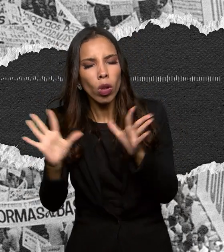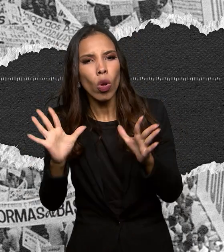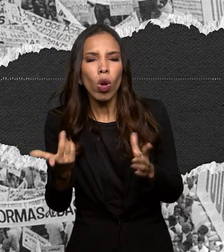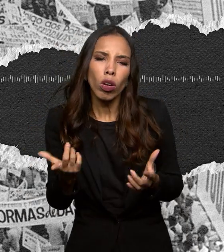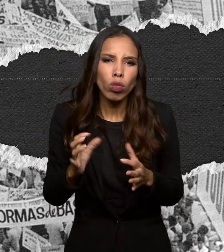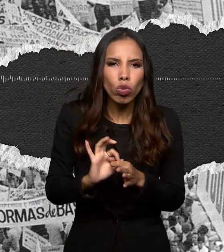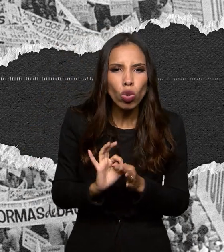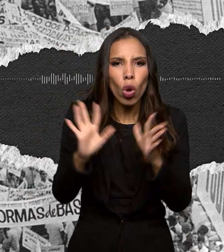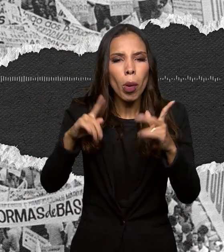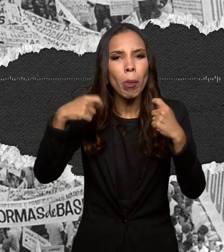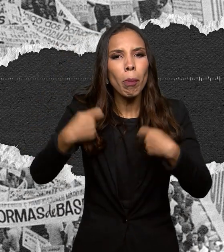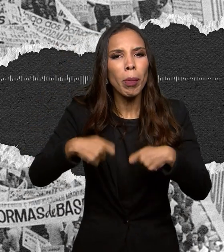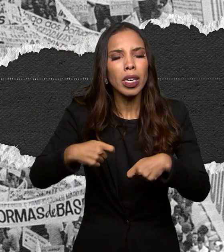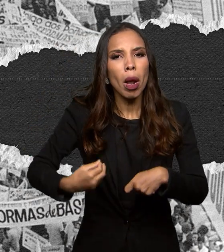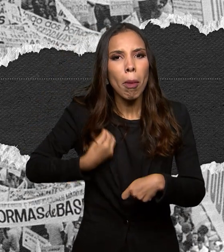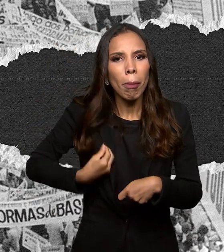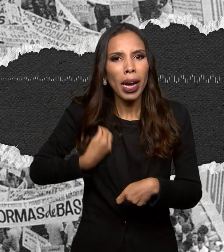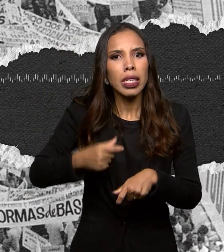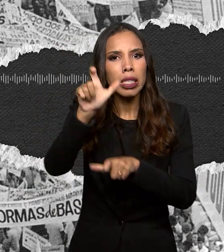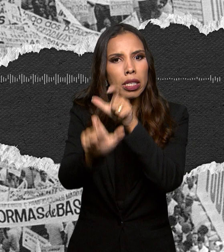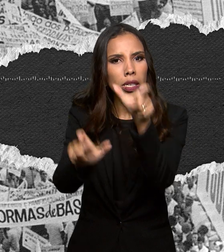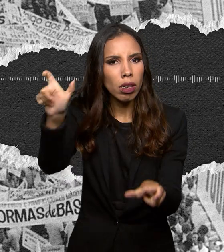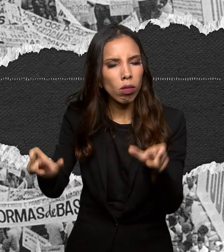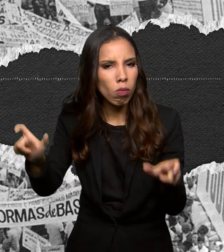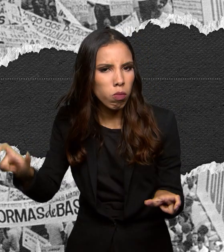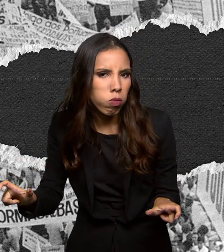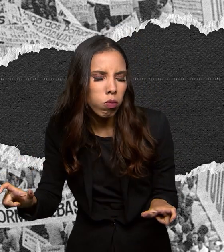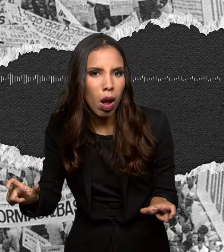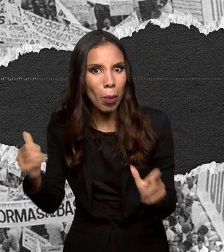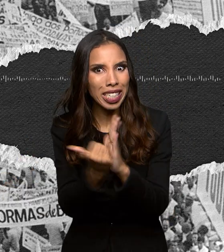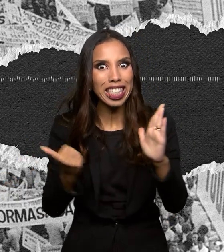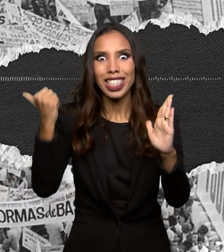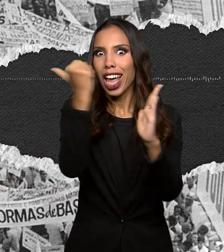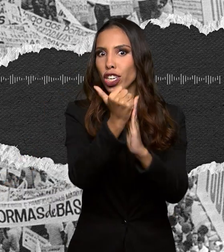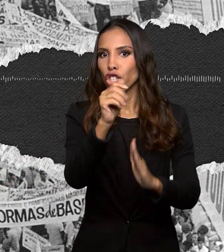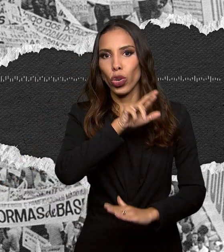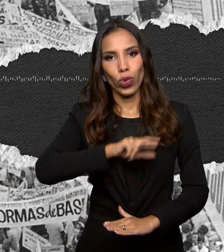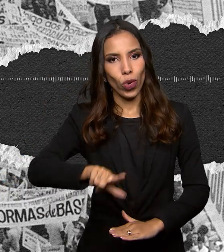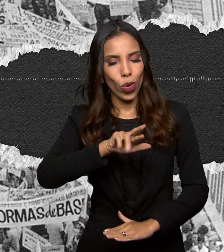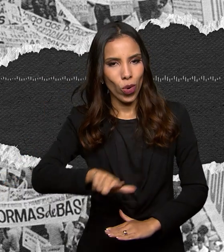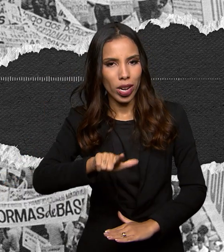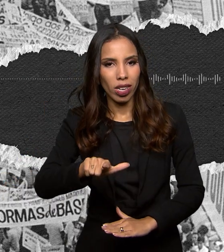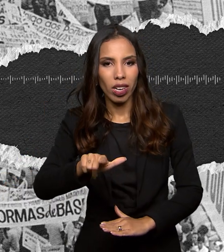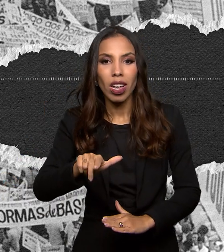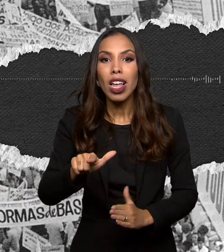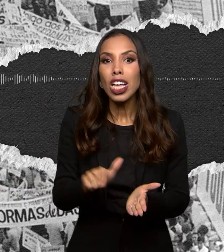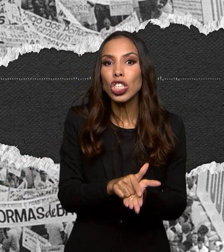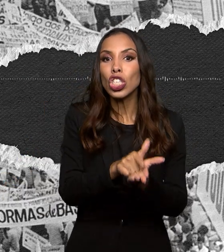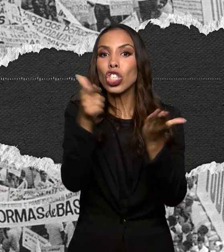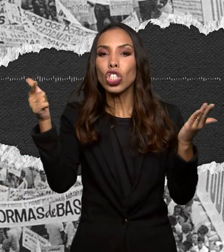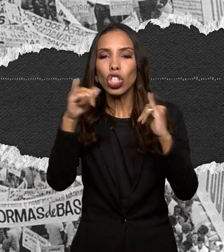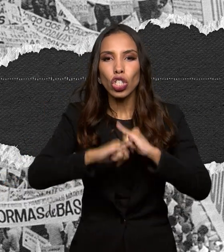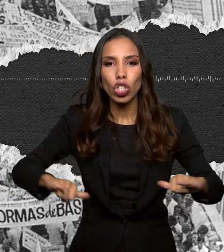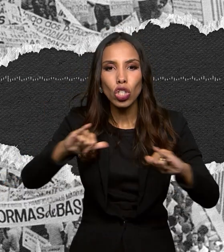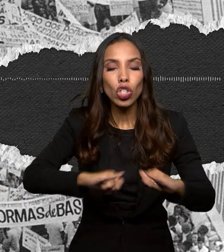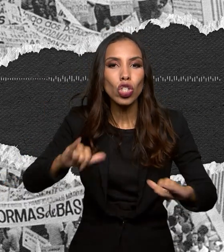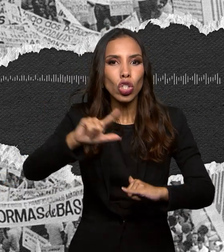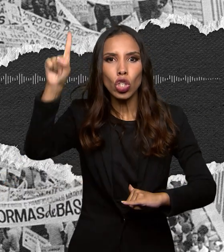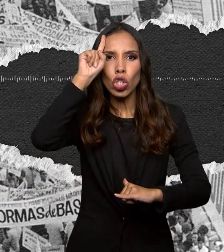preciso ter participação popular. Não era um exagero. A imprensa diariamente abria espaço para os opositores do governo insinuarem